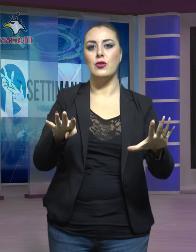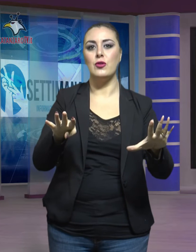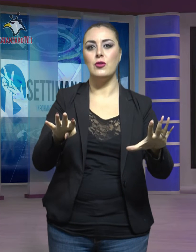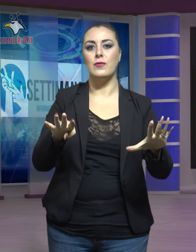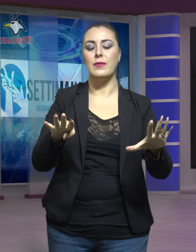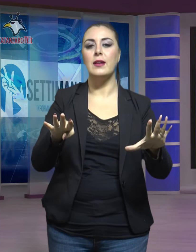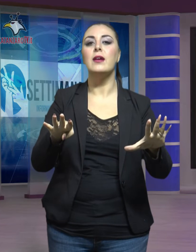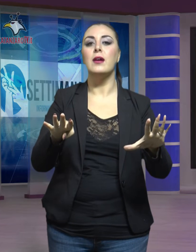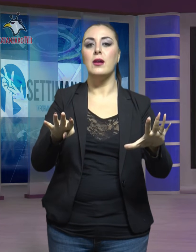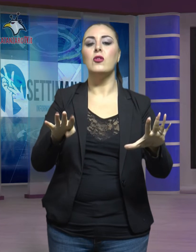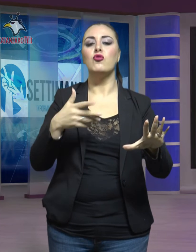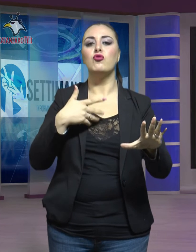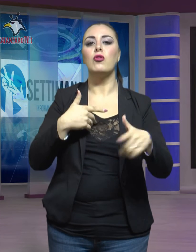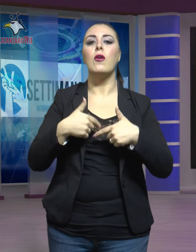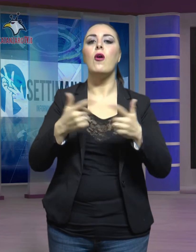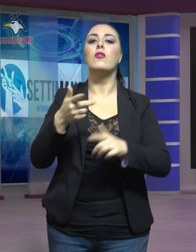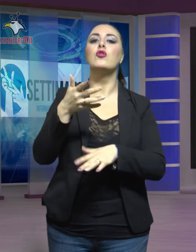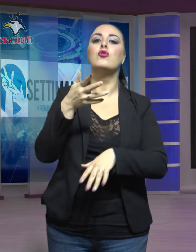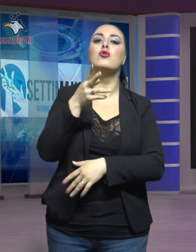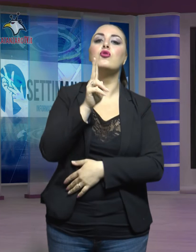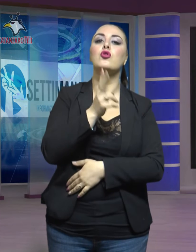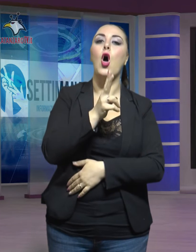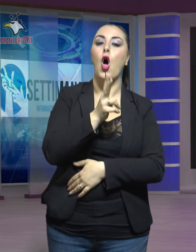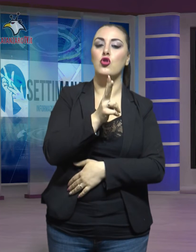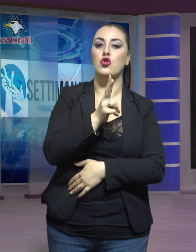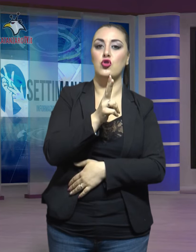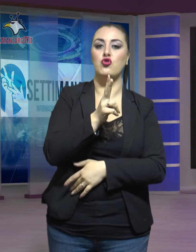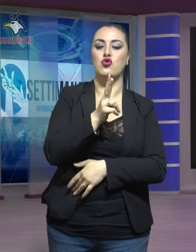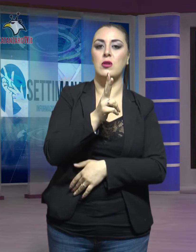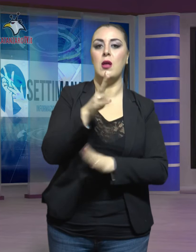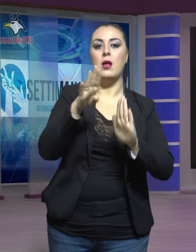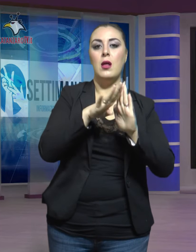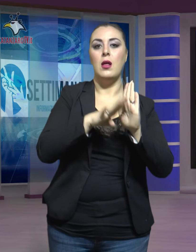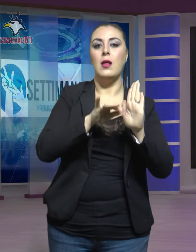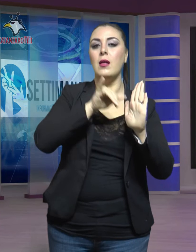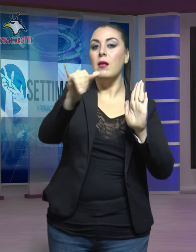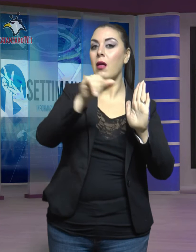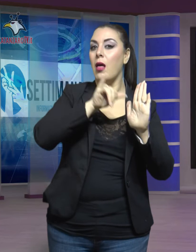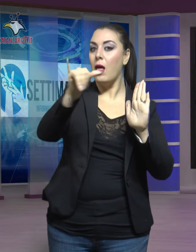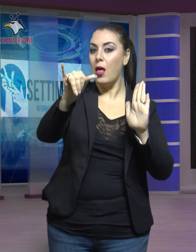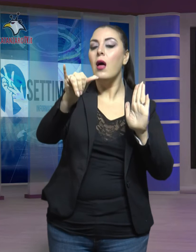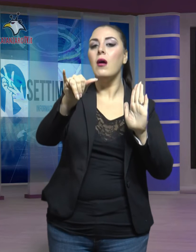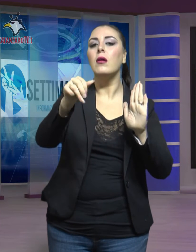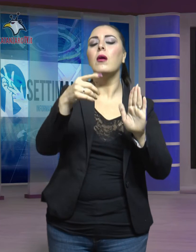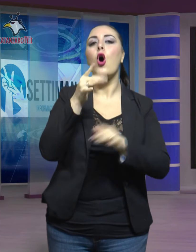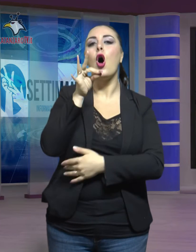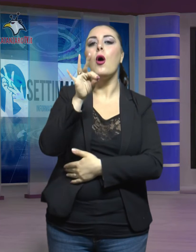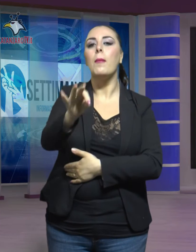offerte 12 tratte totali con l'obiettivo di far viaggiare 1 milione e